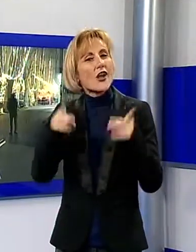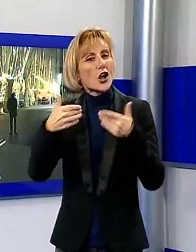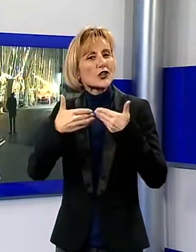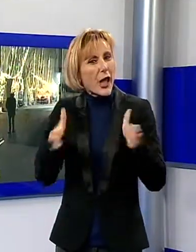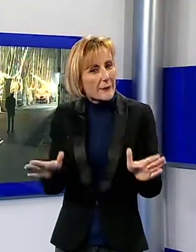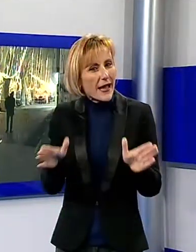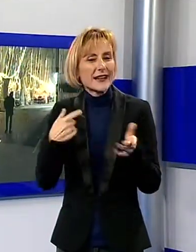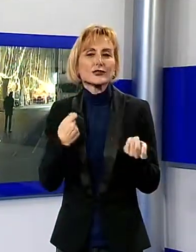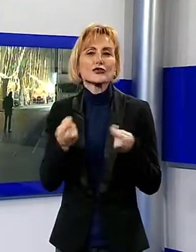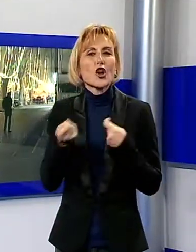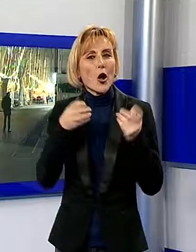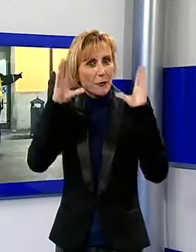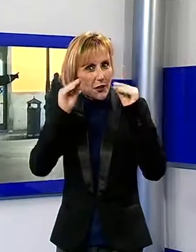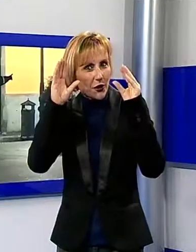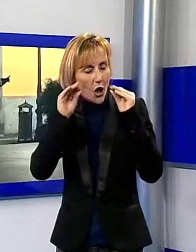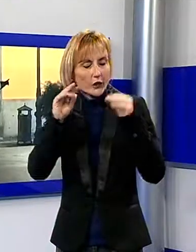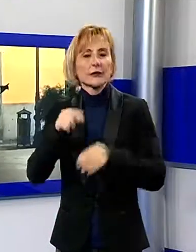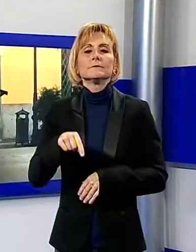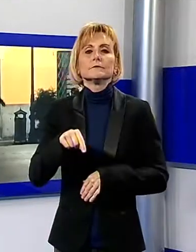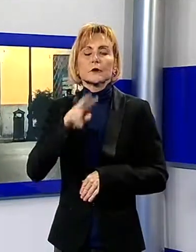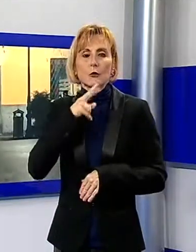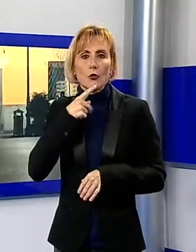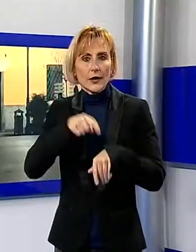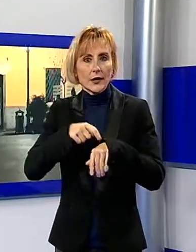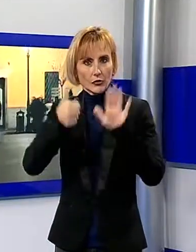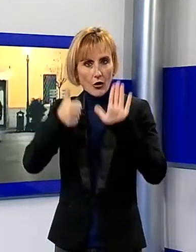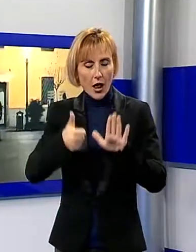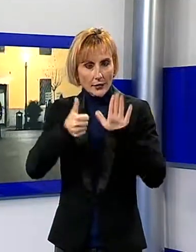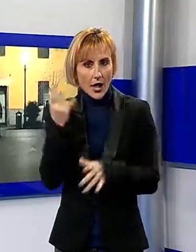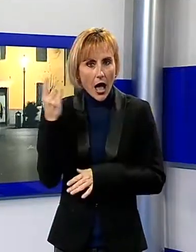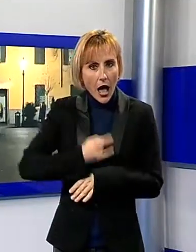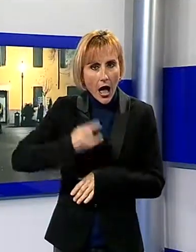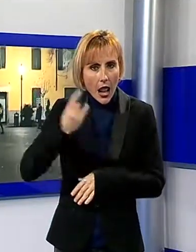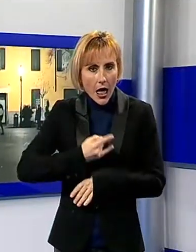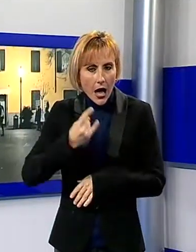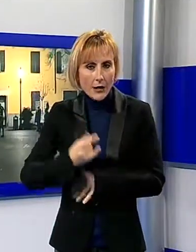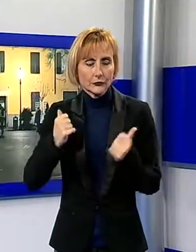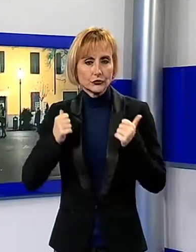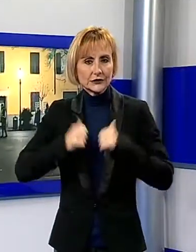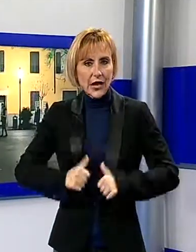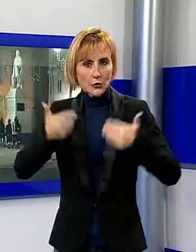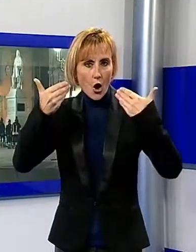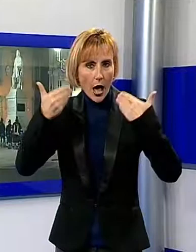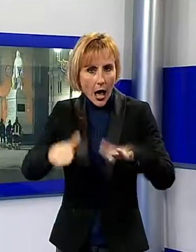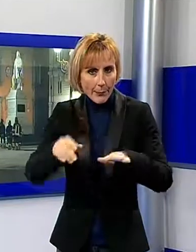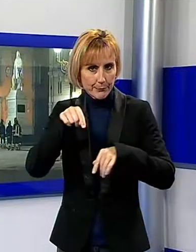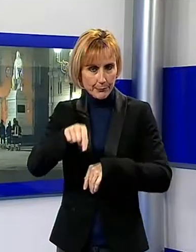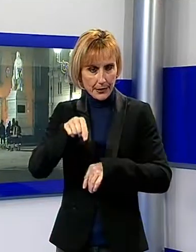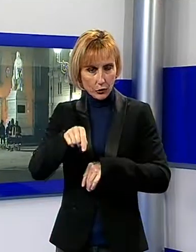Nel pomeriggio intorno alle 18 era infatti scattato l'allarme per uno zaino abbandonato sotto una panchina, notato e segnalato alle